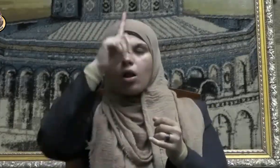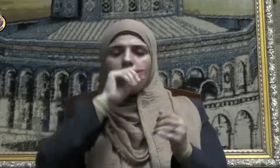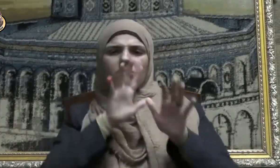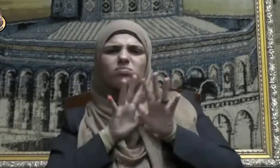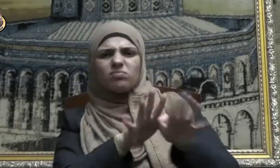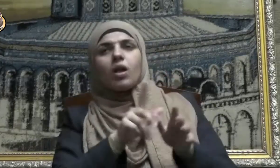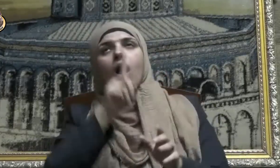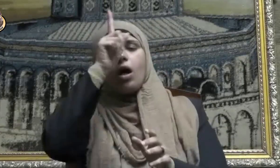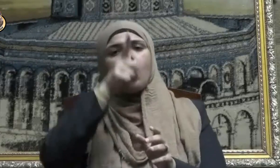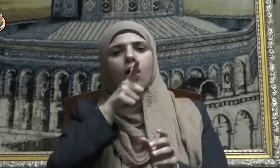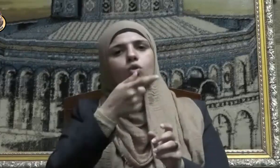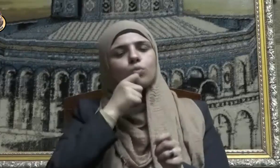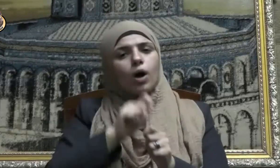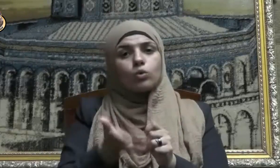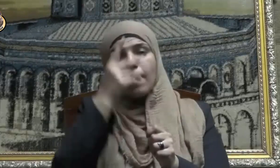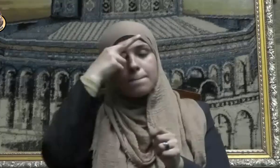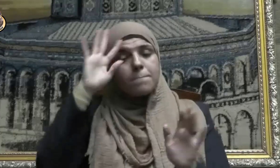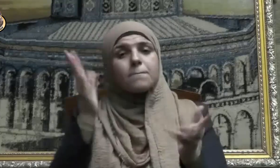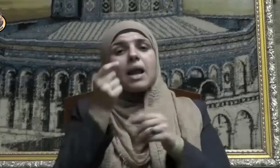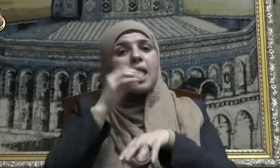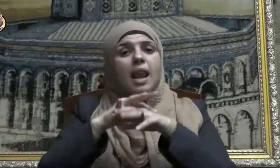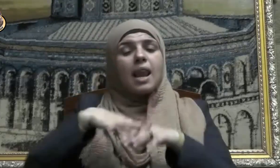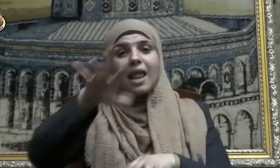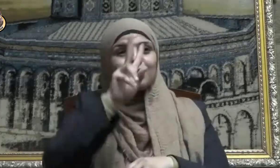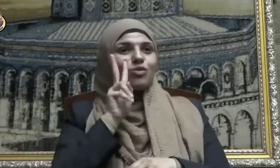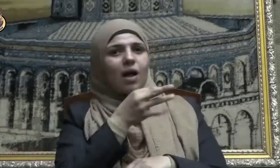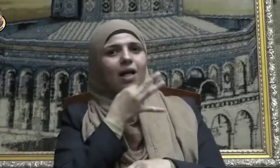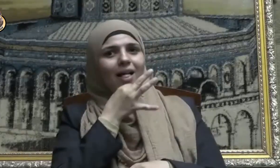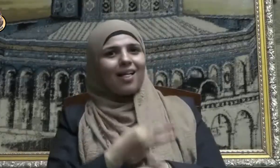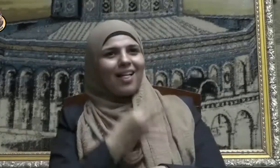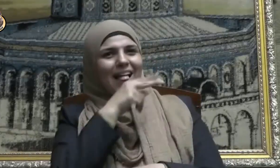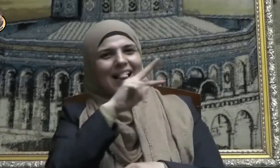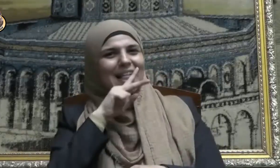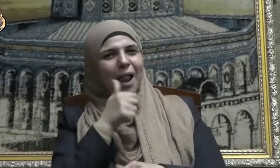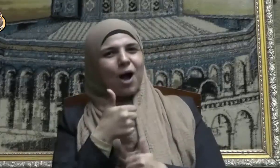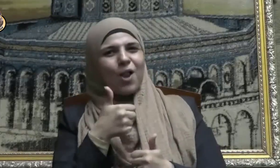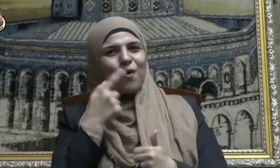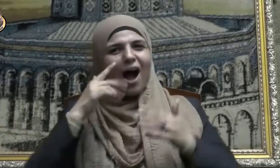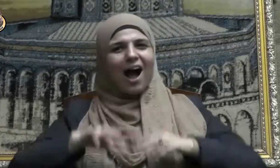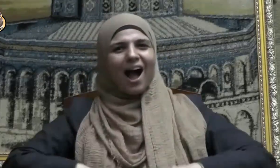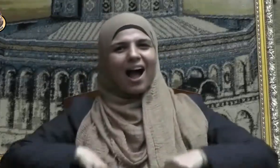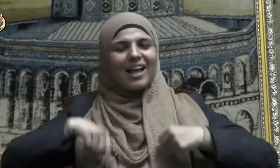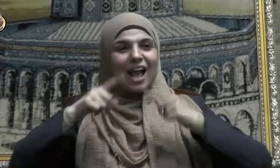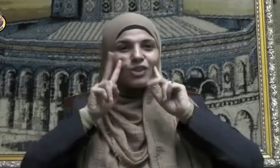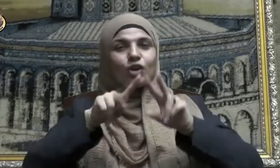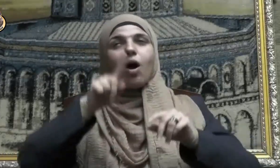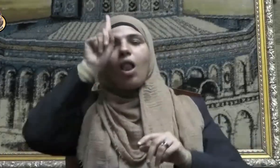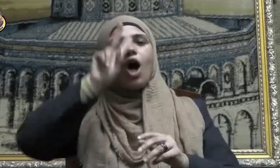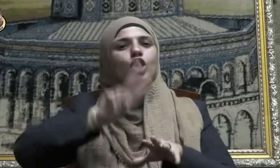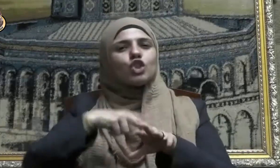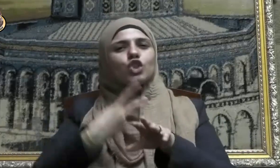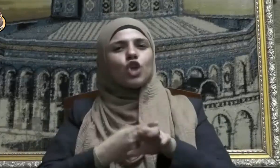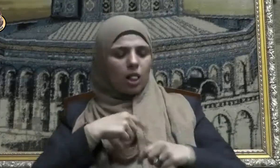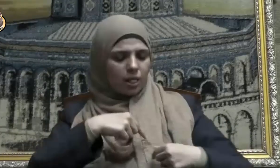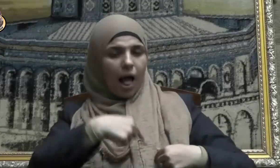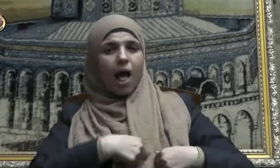ومن الناس من يعجبك قوله في الحياة الدنيا ويشهد الله على ما في قلبه